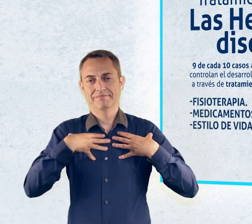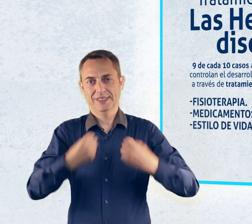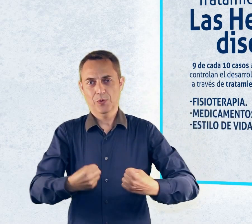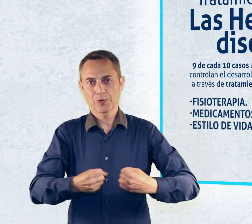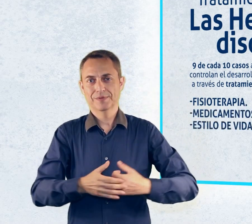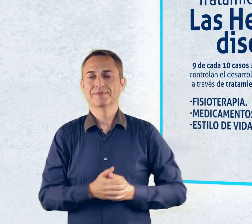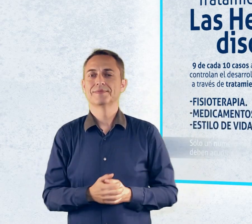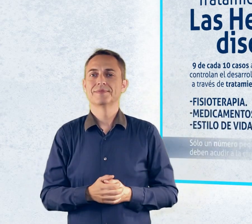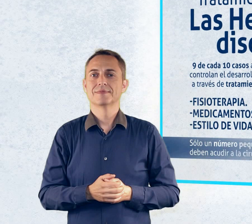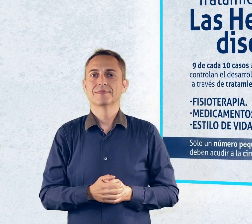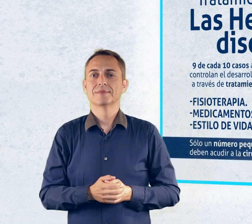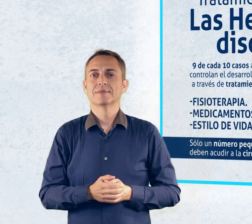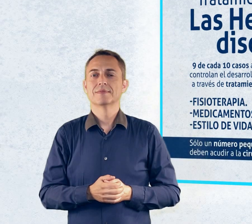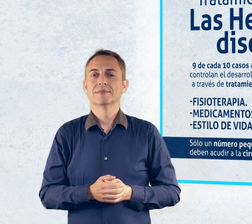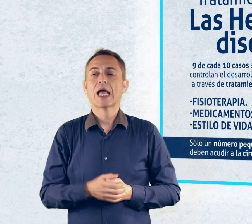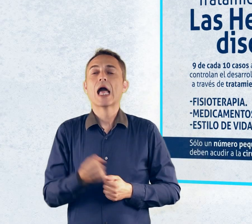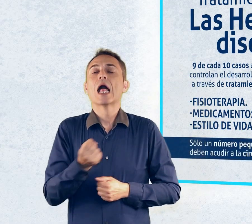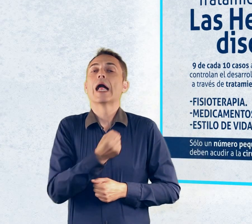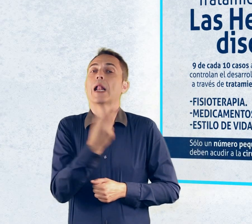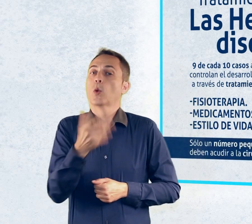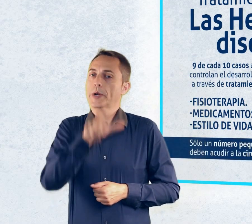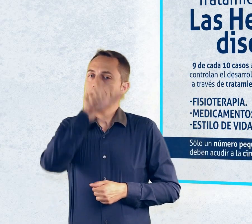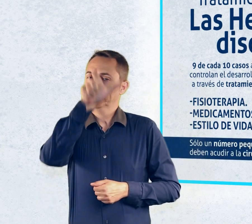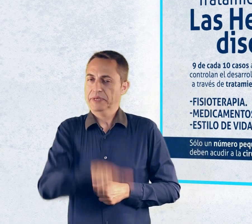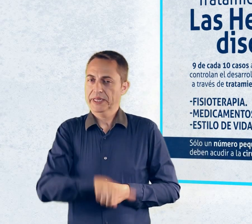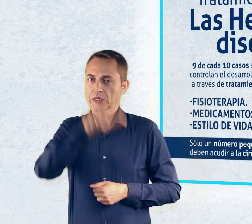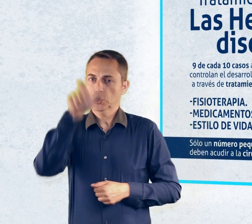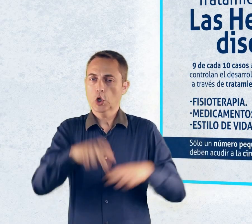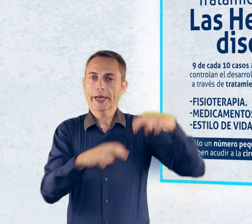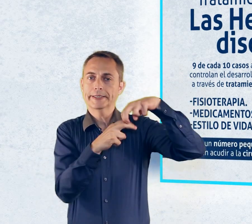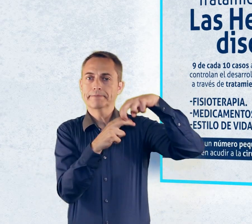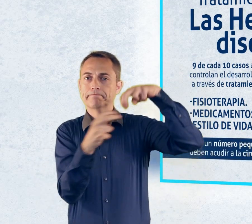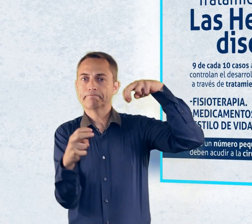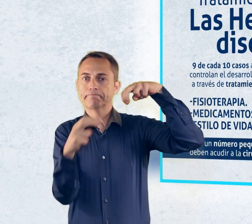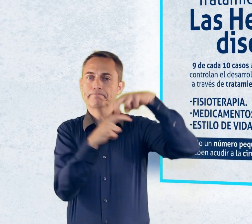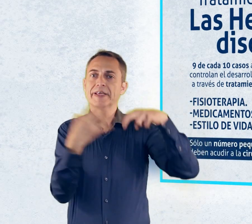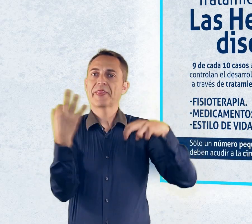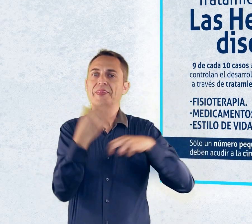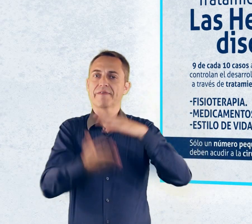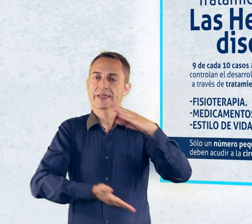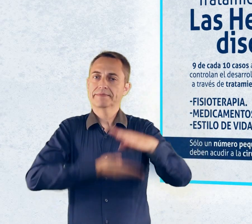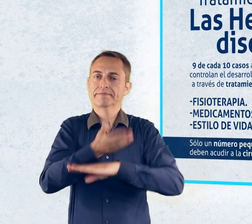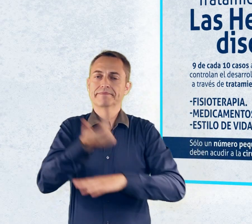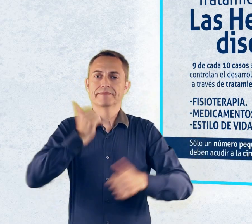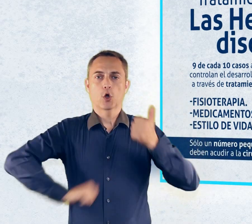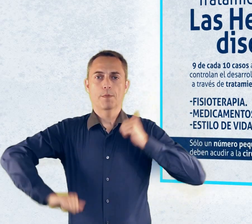Y solo un número muy pequeño de personas con hernias discales deben acudir a la cirugía para resolver sus dolores.